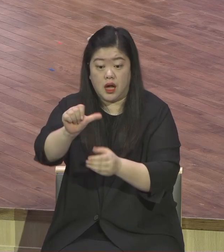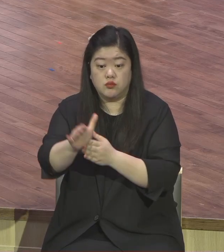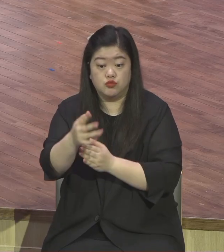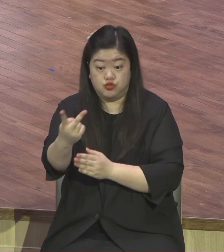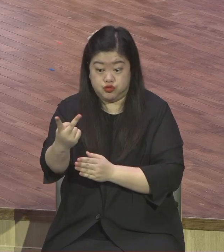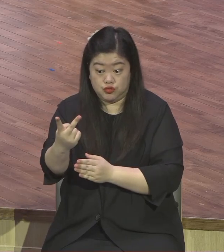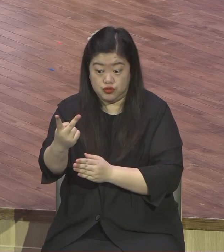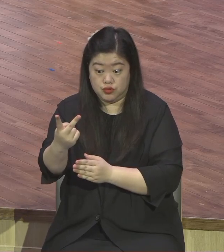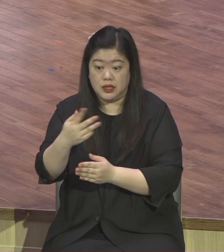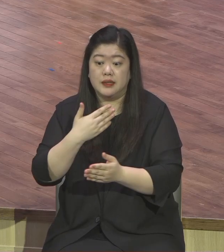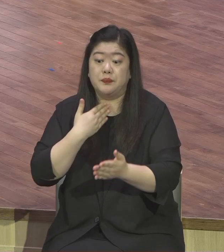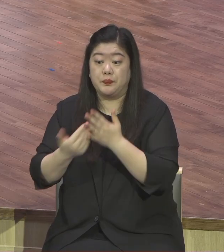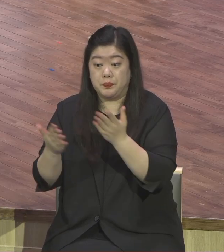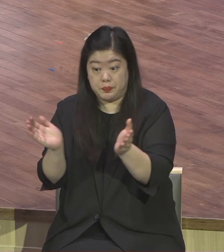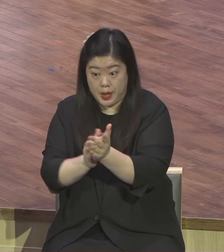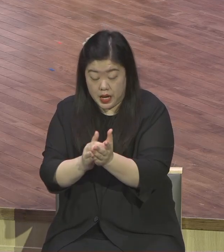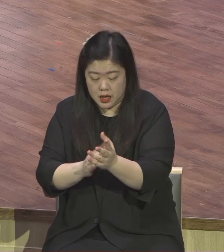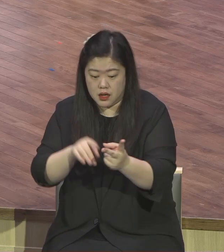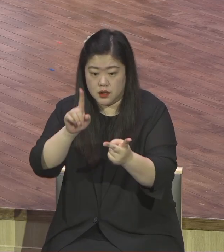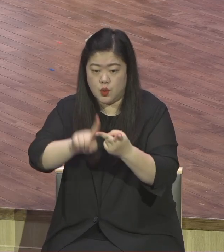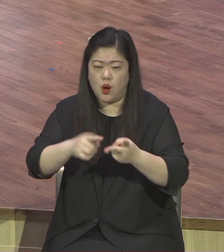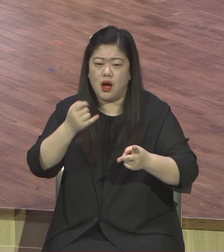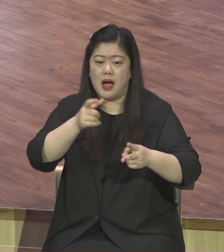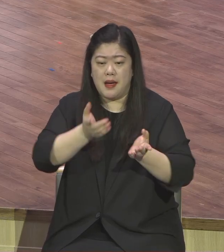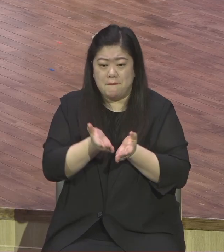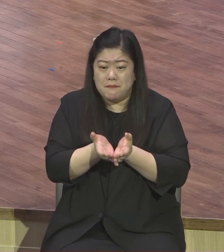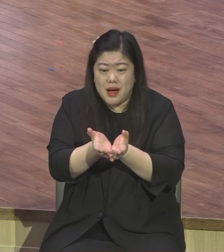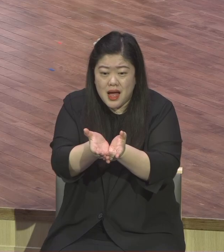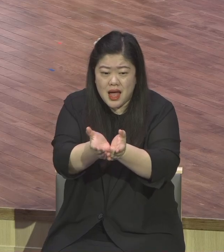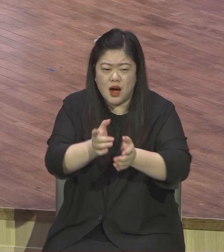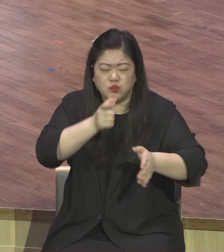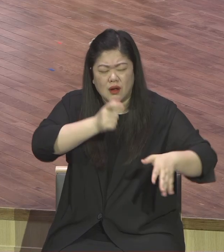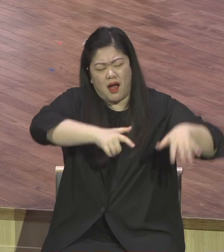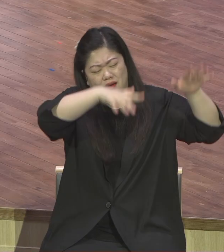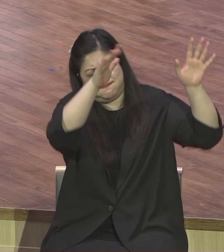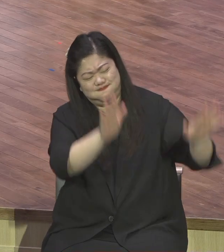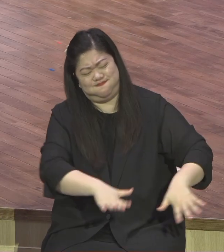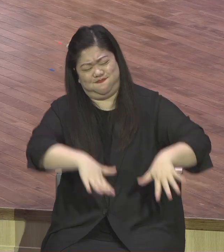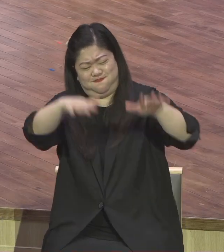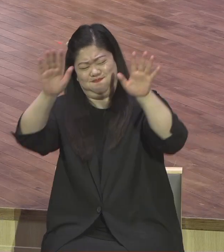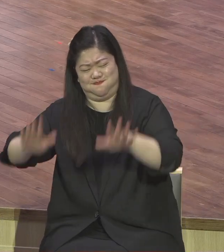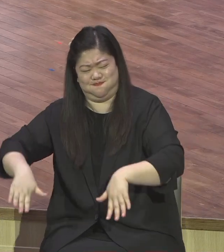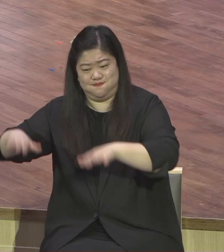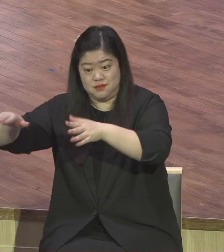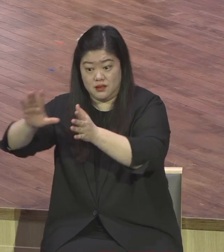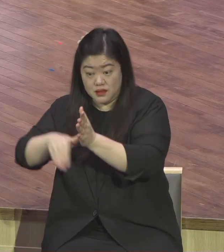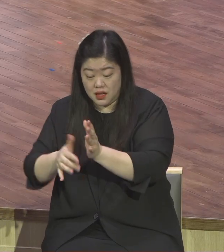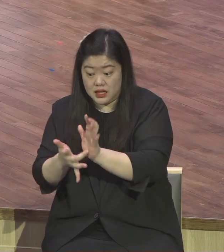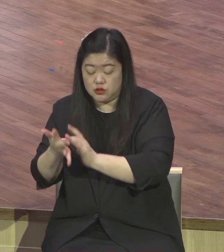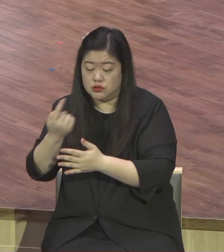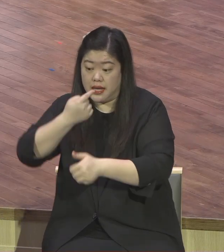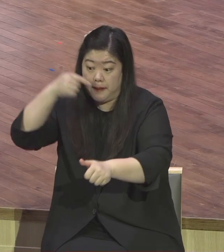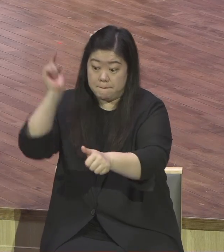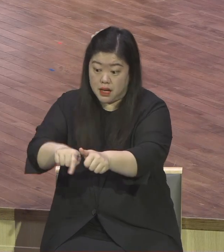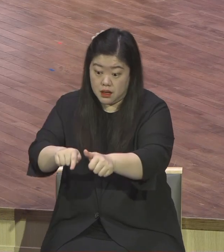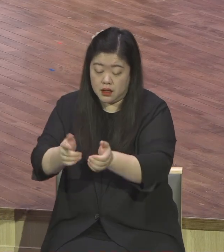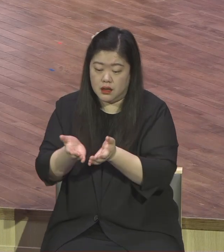풍랑 속에서 말씀 한마디로 그 풍랑이 잔잔해지는 걸 봤죠 귀신 돌린 자를 치유해지는 걸 봤죠